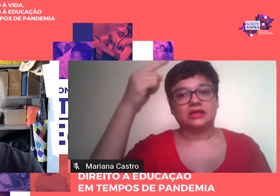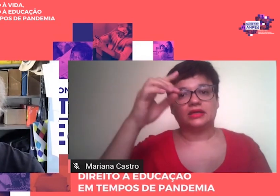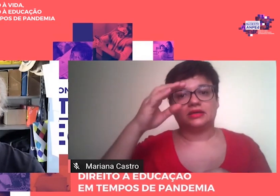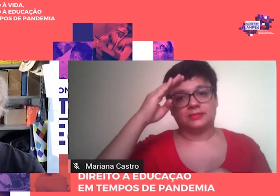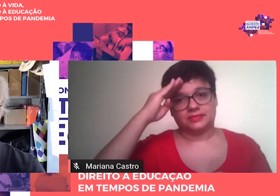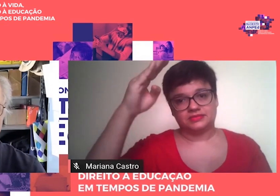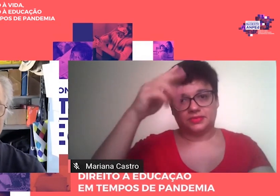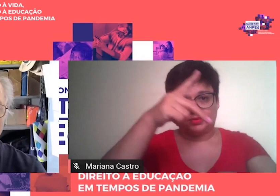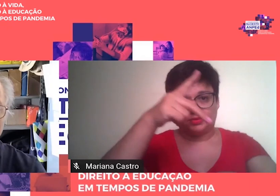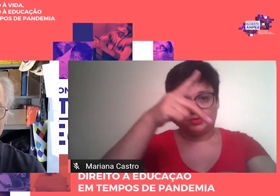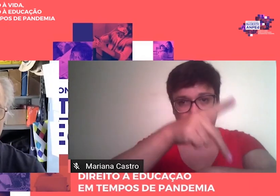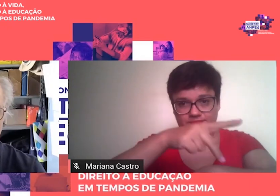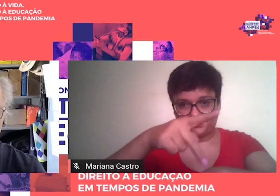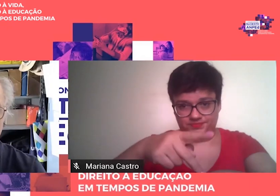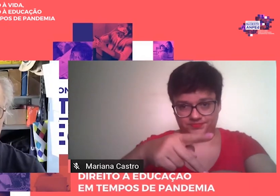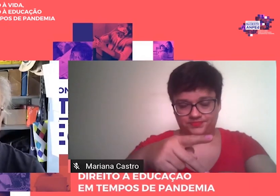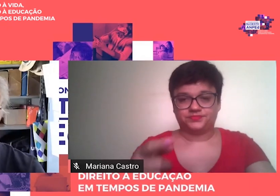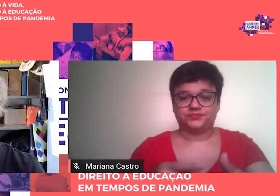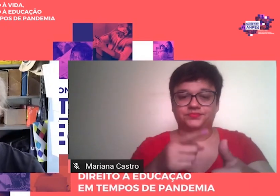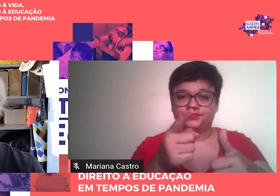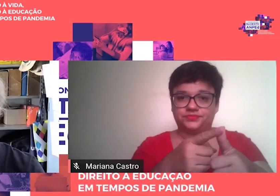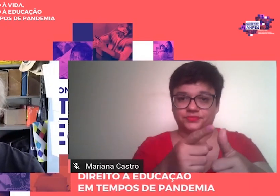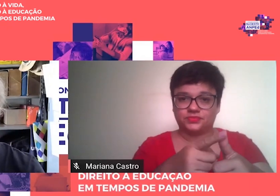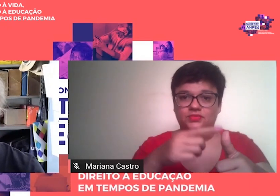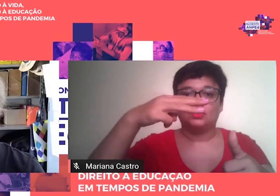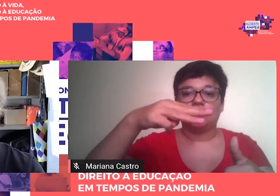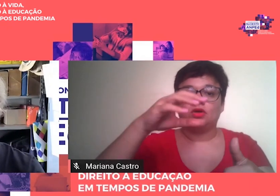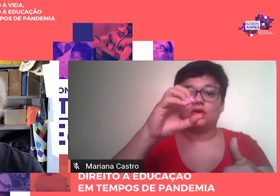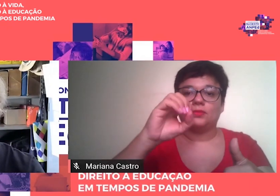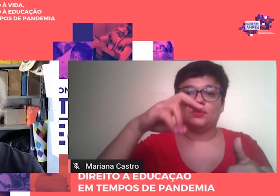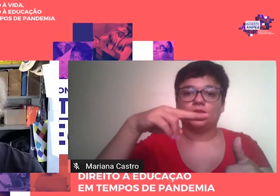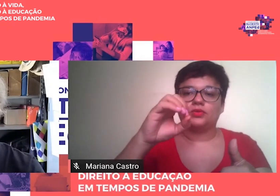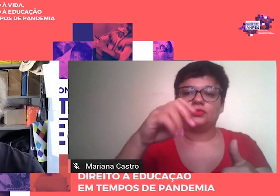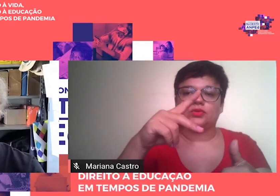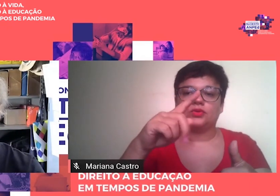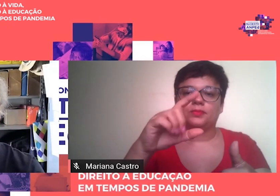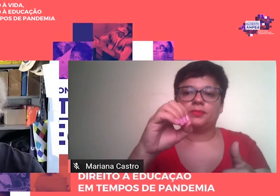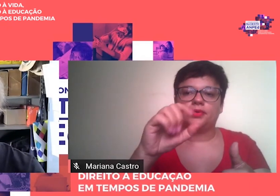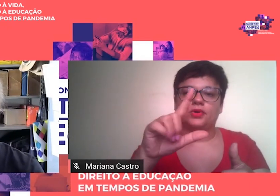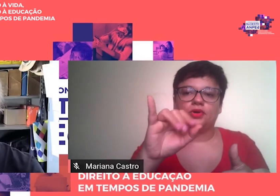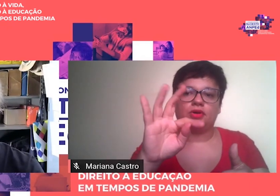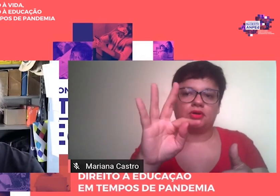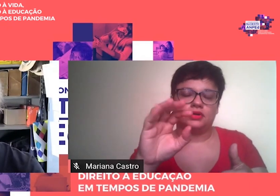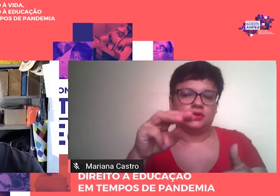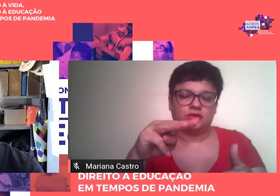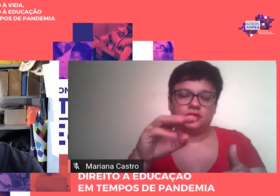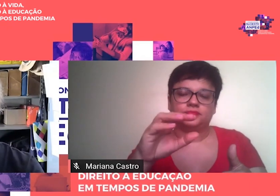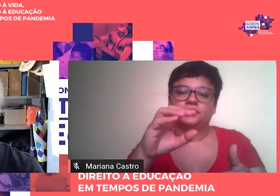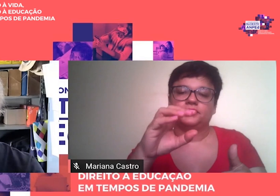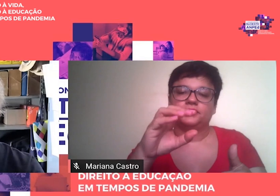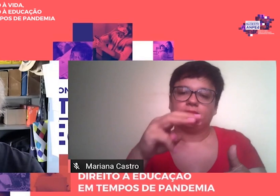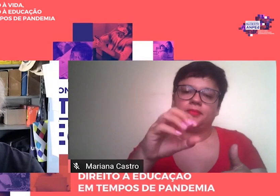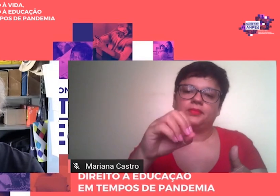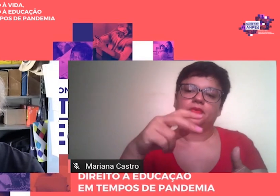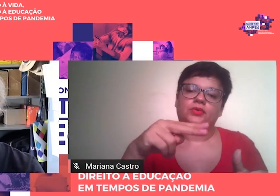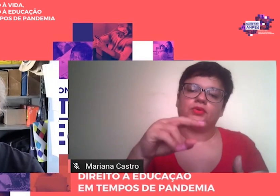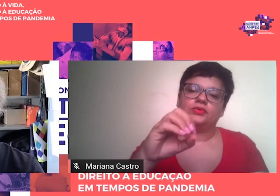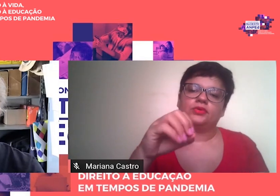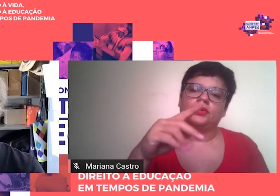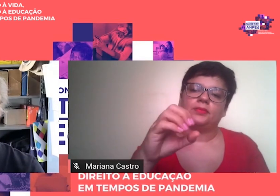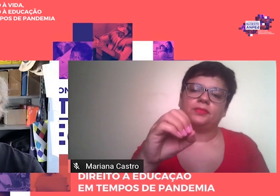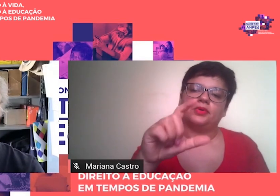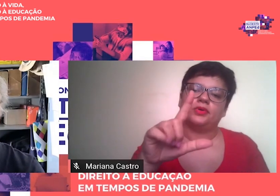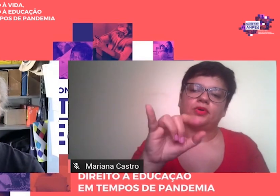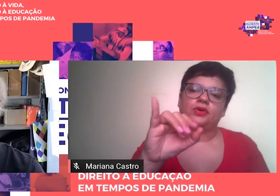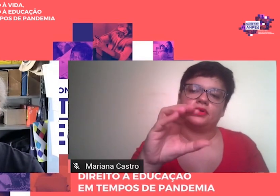pedagógicas. Monopólio da vertente religiosa da pedagogia tradicional, coexistência entre as